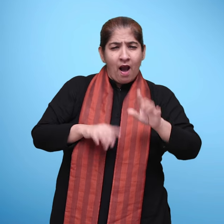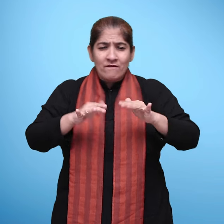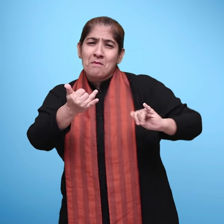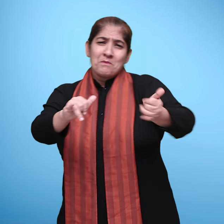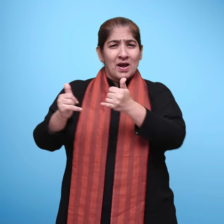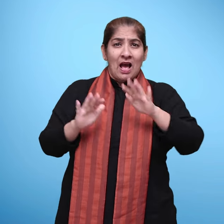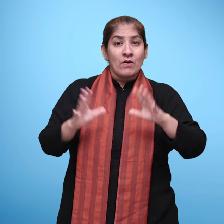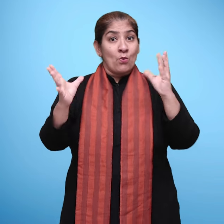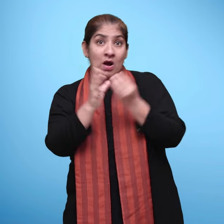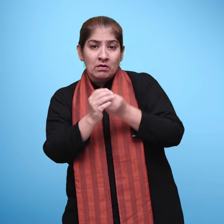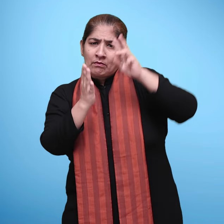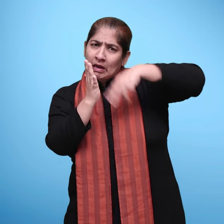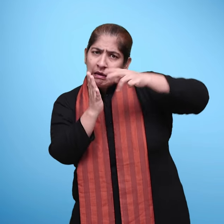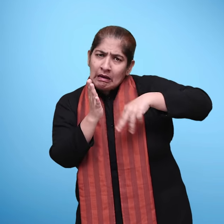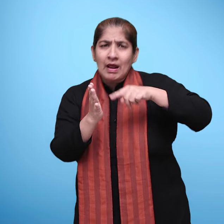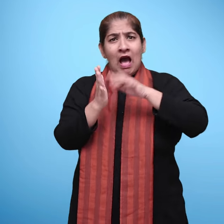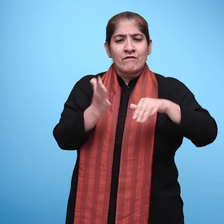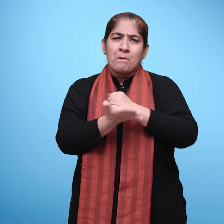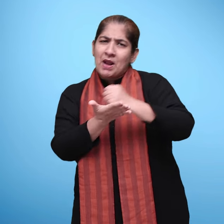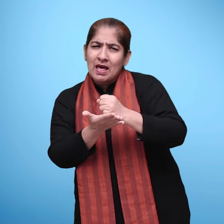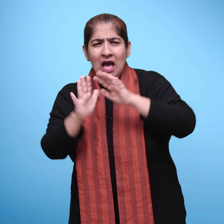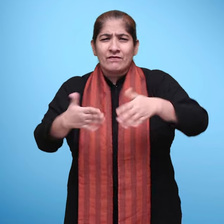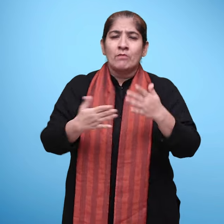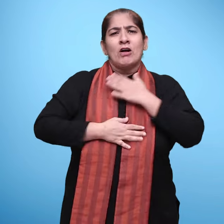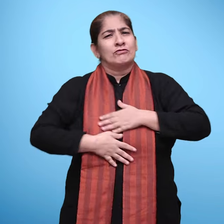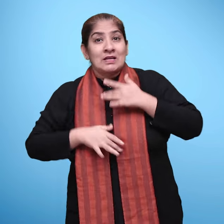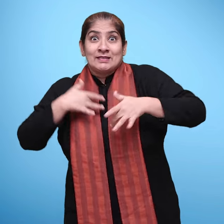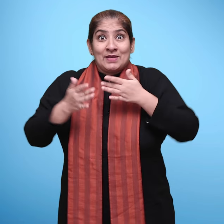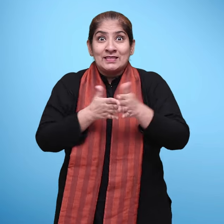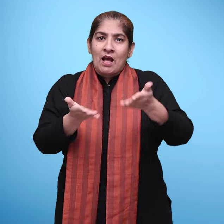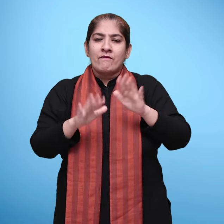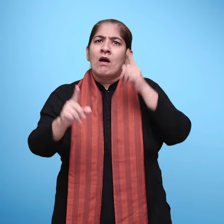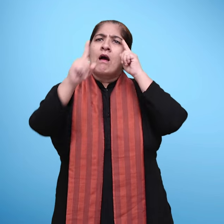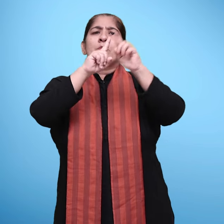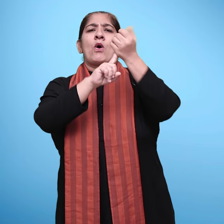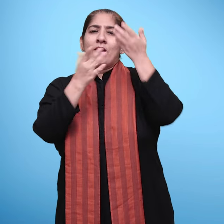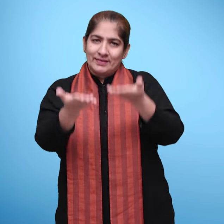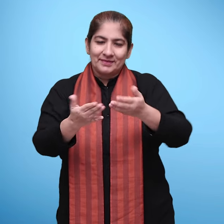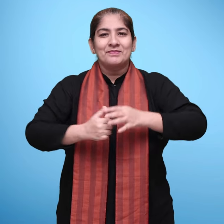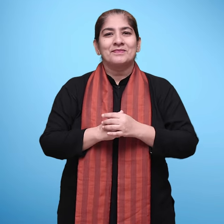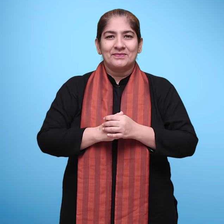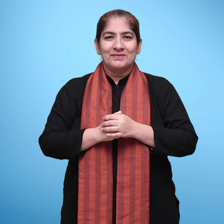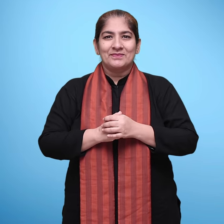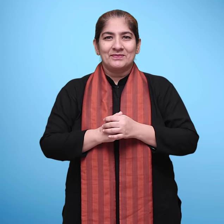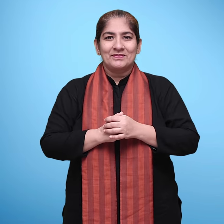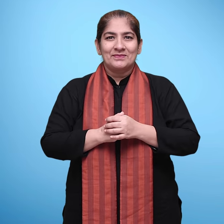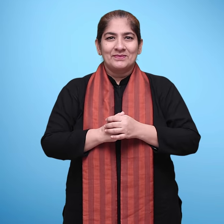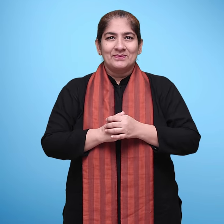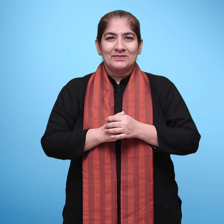गया है कि शब्दों के खेल के बाद मिलकर पढ़ने का कार बच्चे और अधिक आनंद के साथ कर पाएंगे